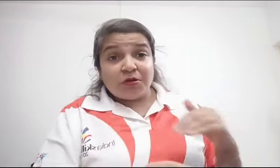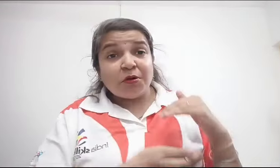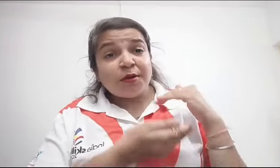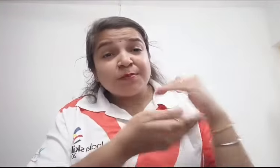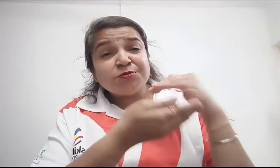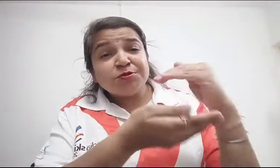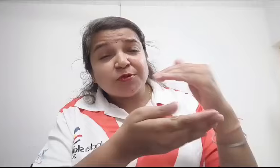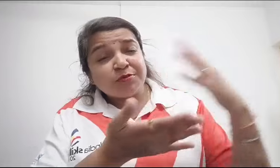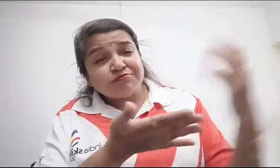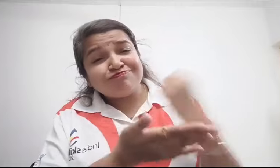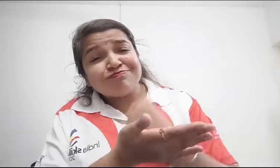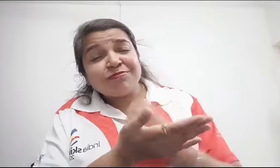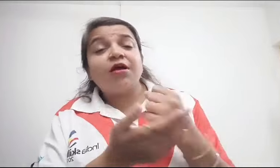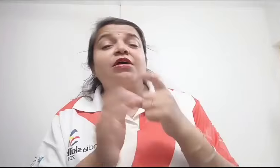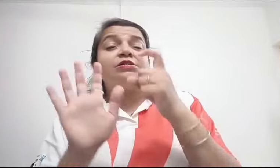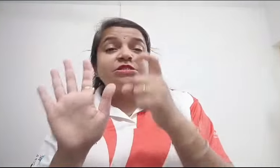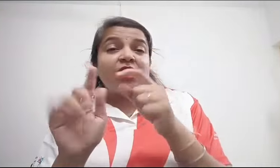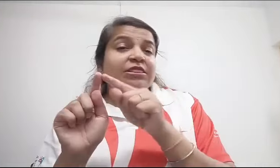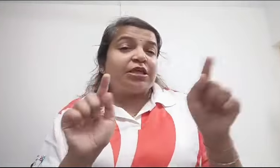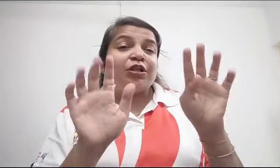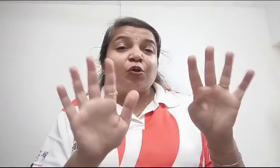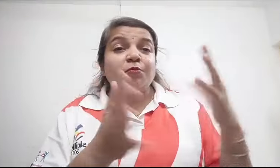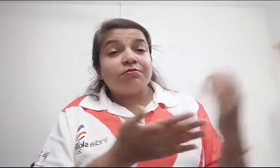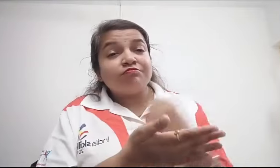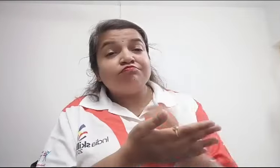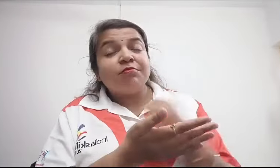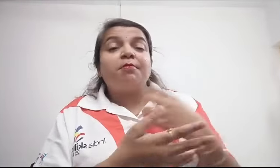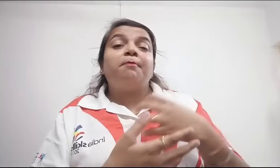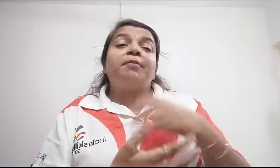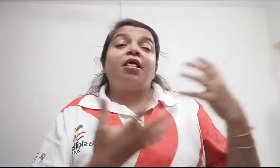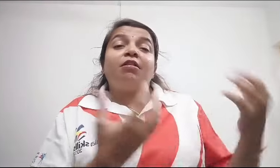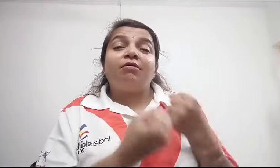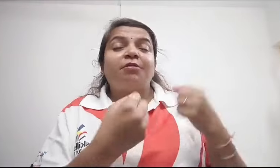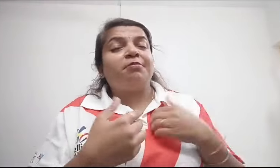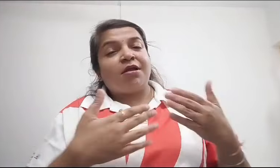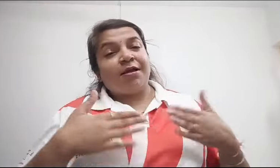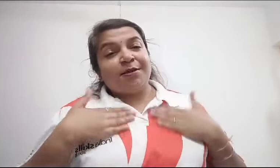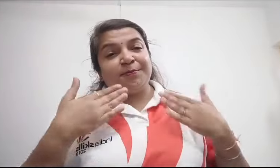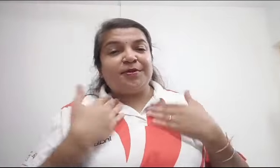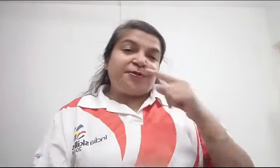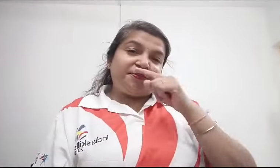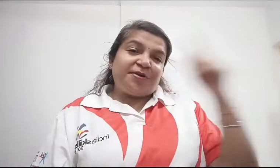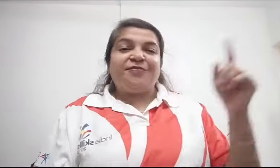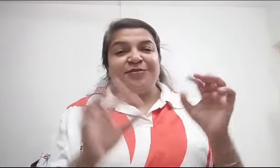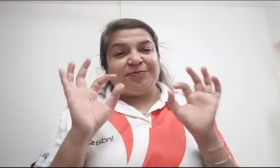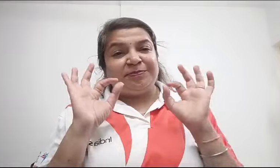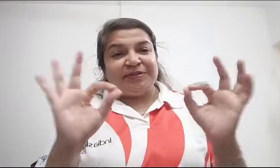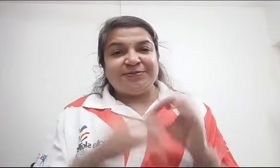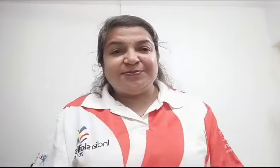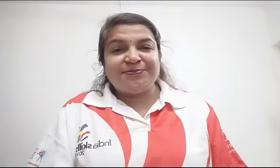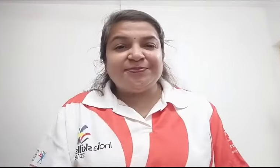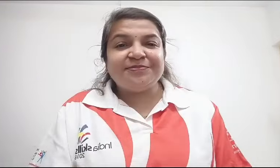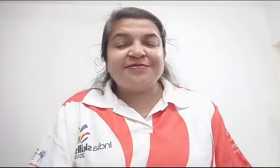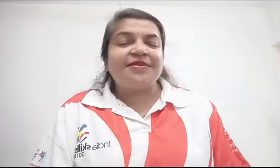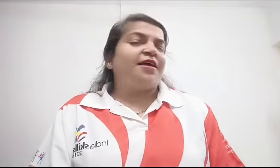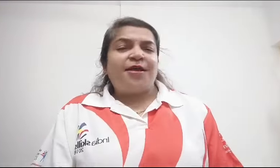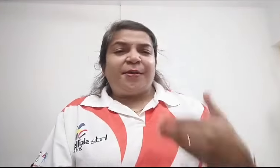चीज़ चाहिए, वो परस्तिती की वज़े से मिला नहीं, ऐसा कभी हुआ नहीं, क्योंकि मेरे घरवाले में उझे सपोर्ट करते थी